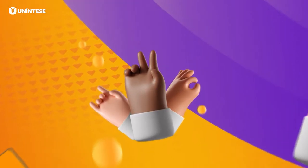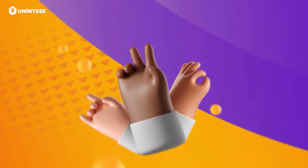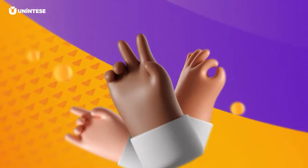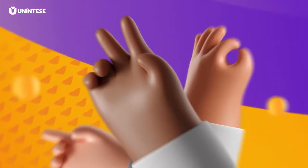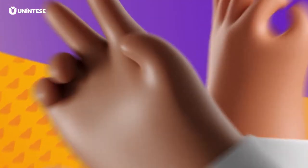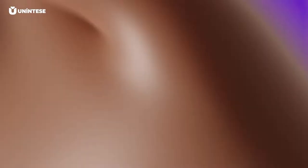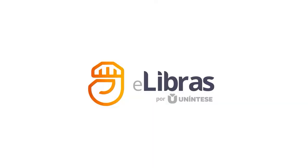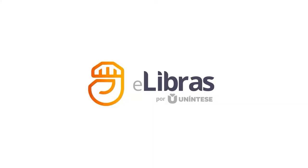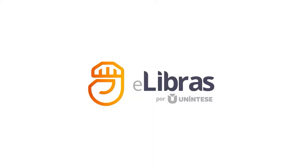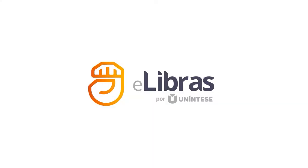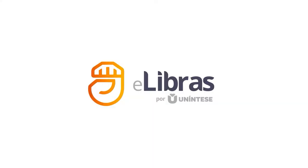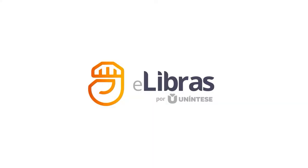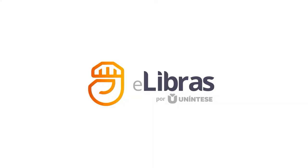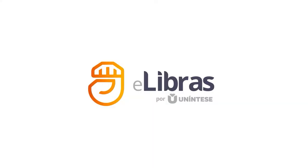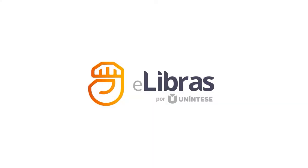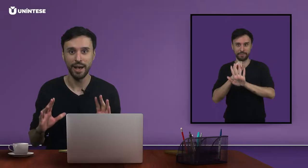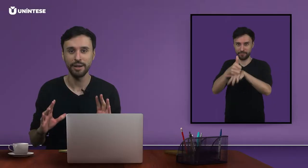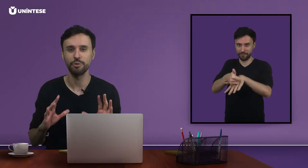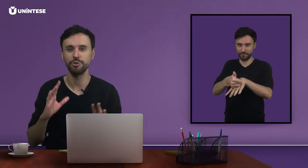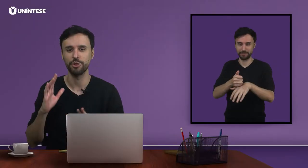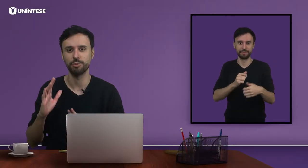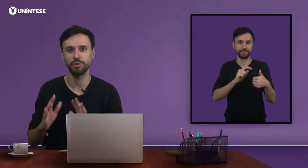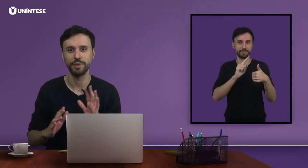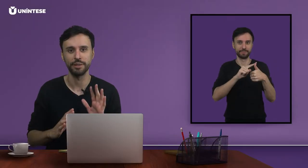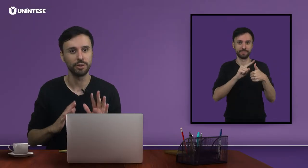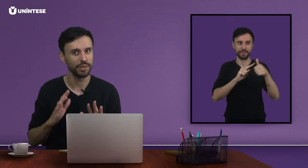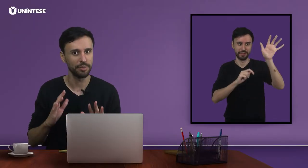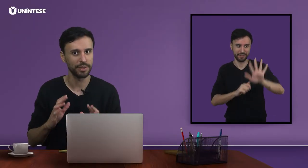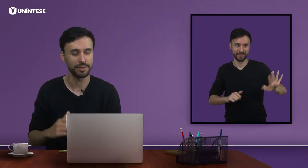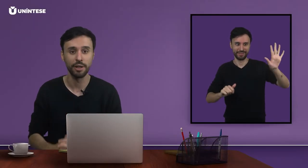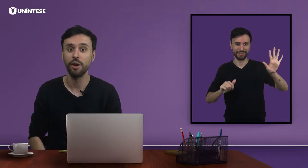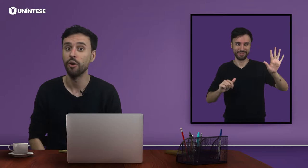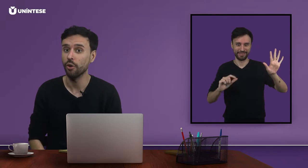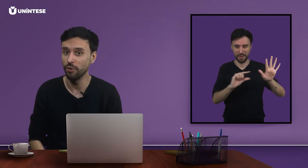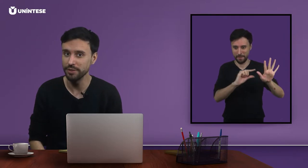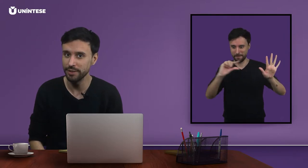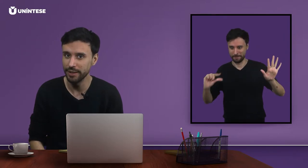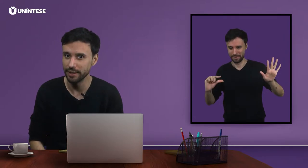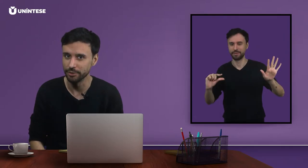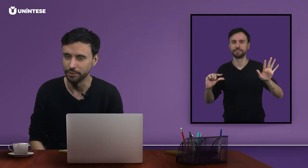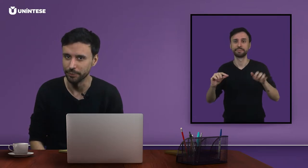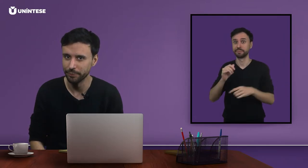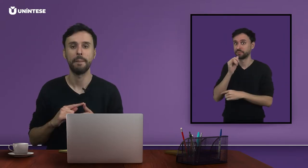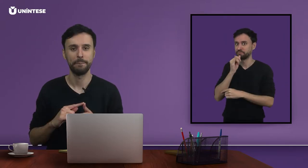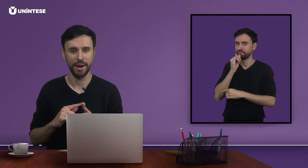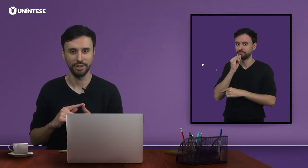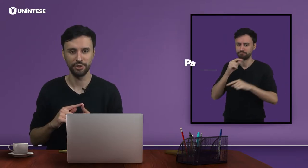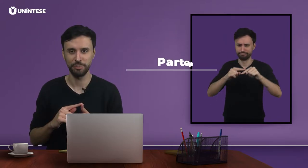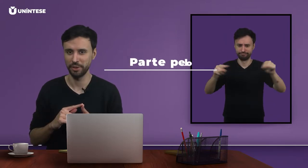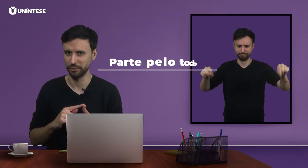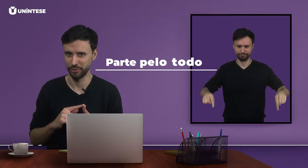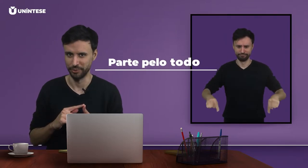Neste momento, vamos apresentar alguns tipos de metonímias considerando parte pelo todo.